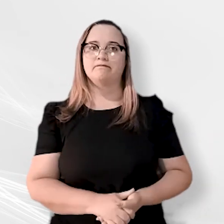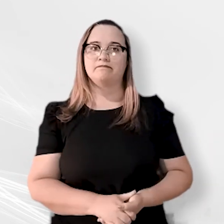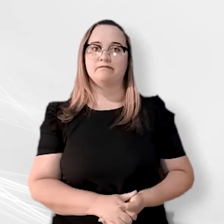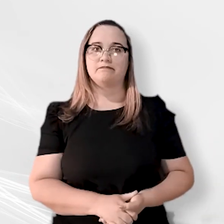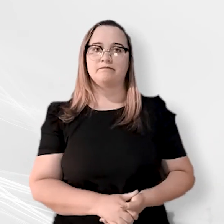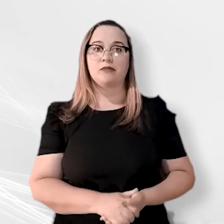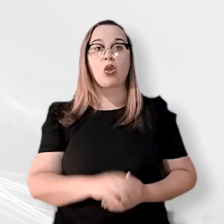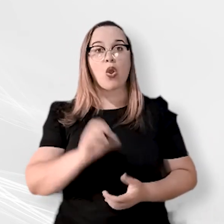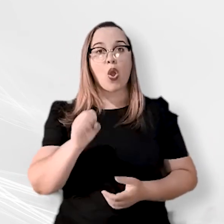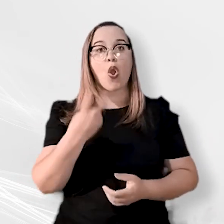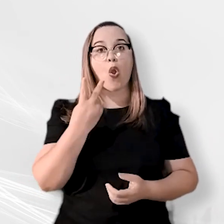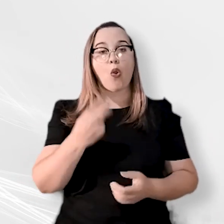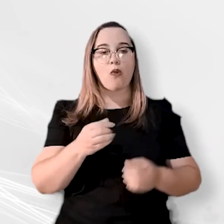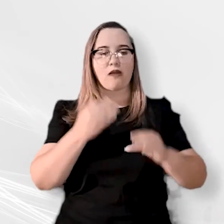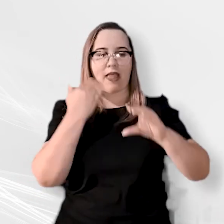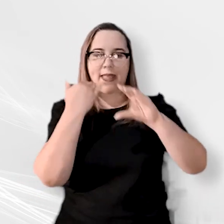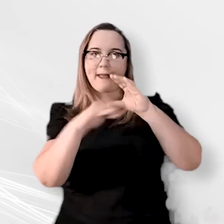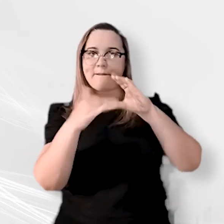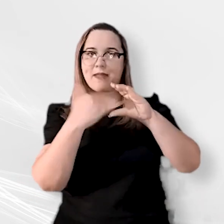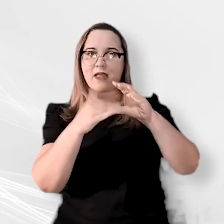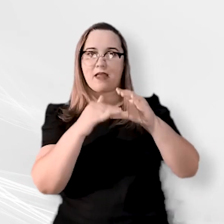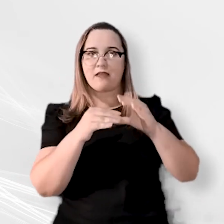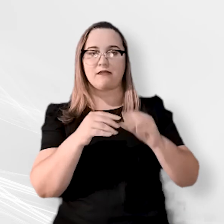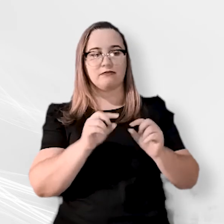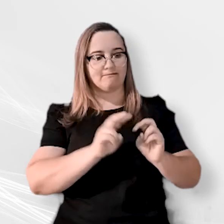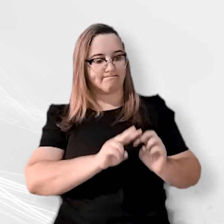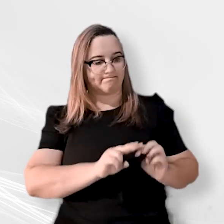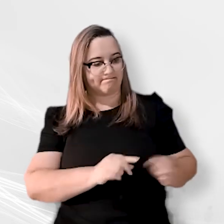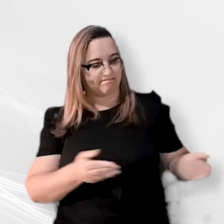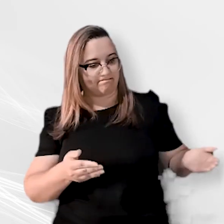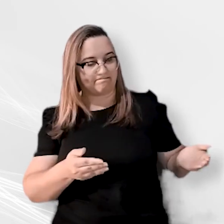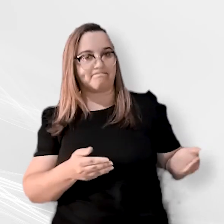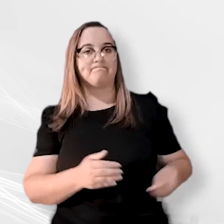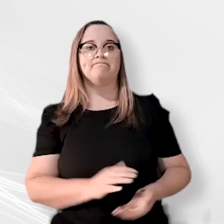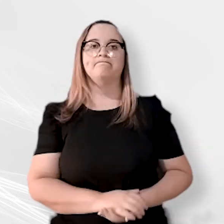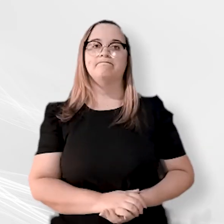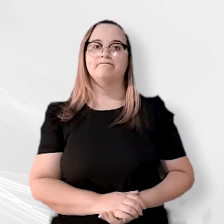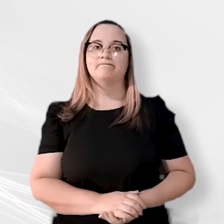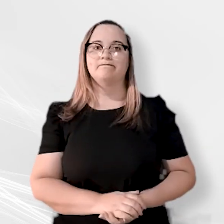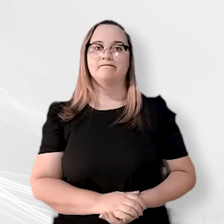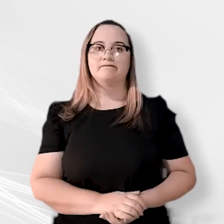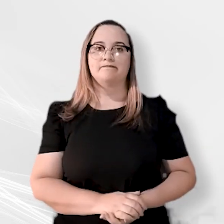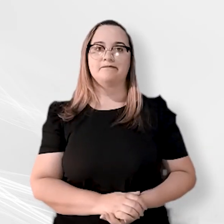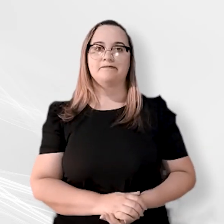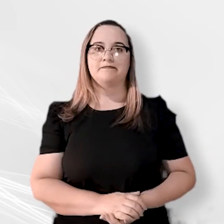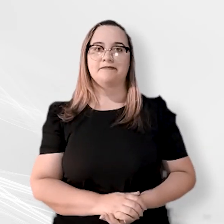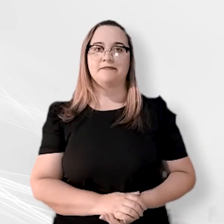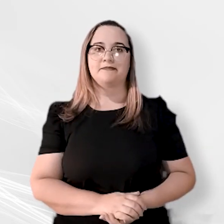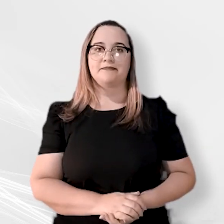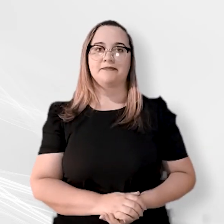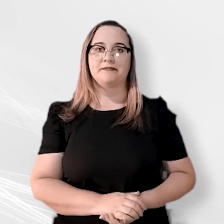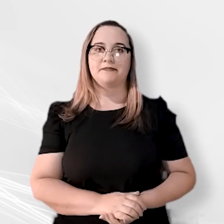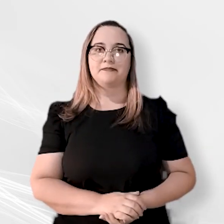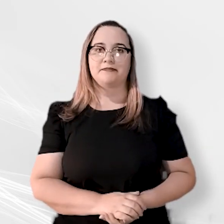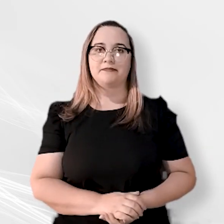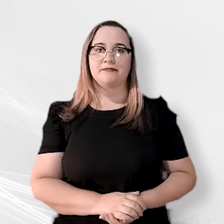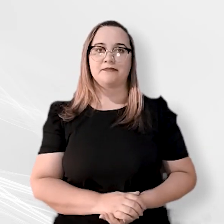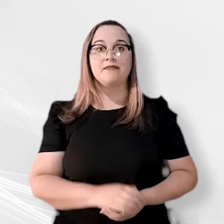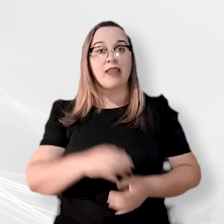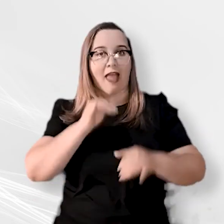ou através do e-mail eucandidato.ciee.ong.br. Esse